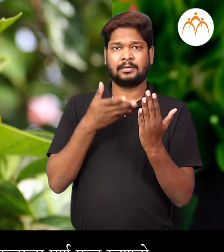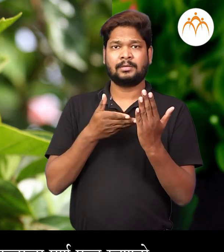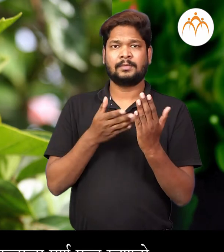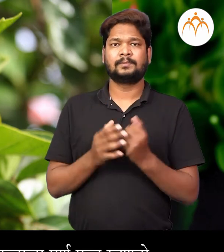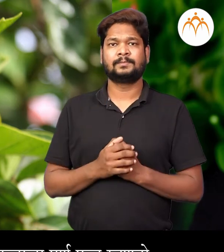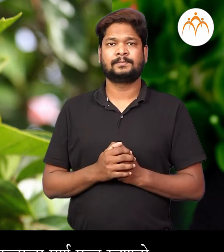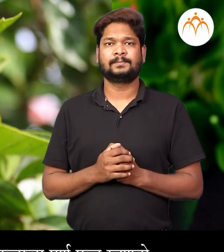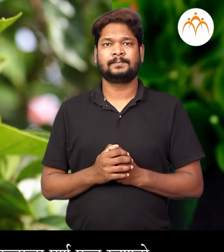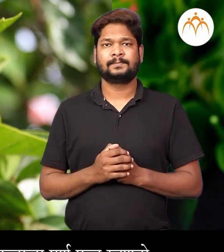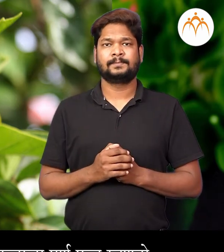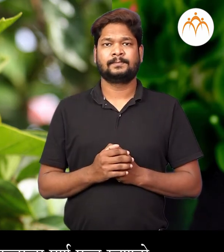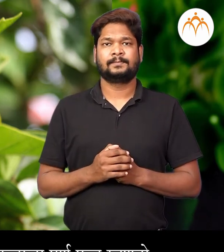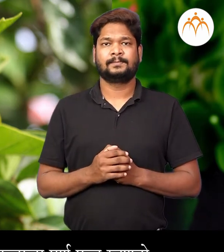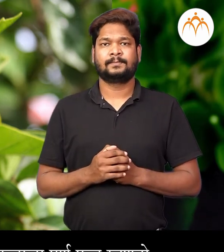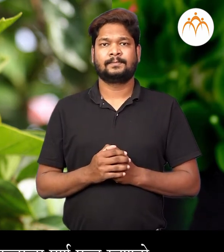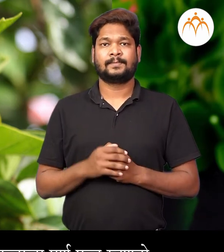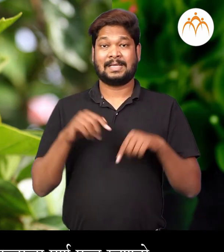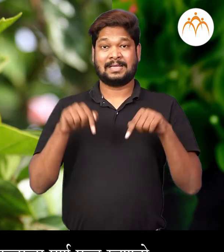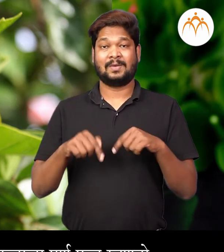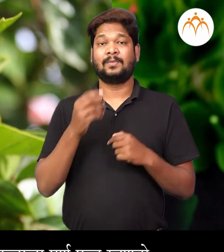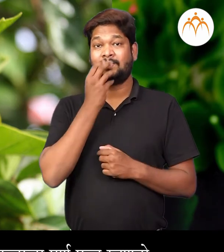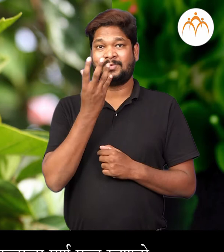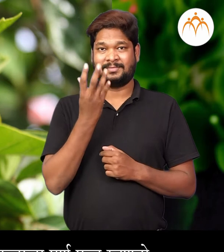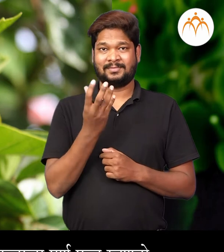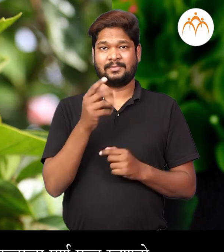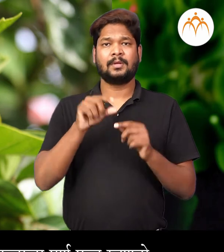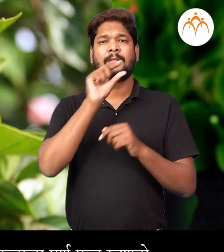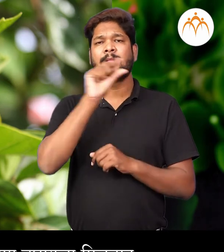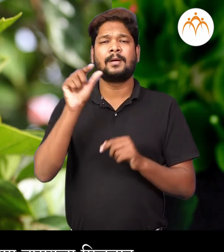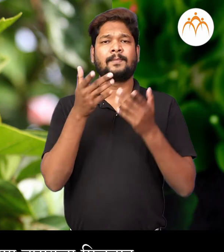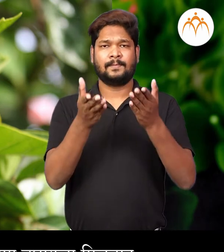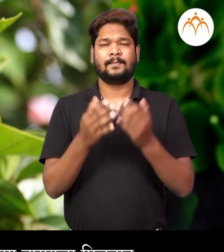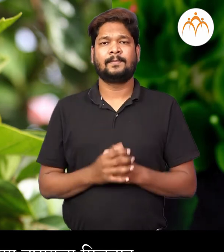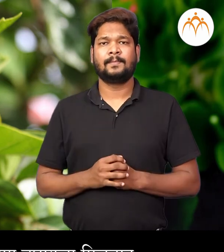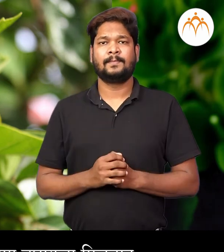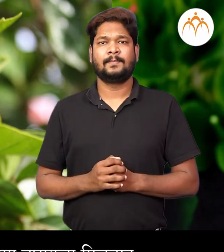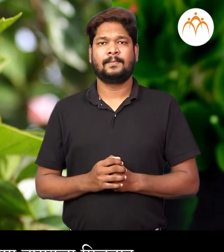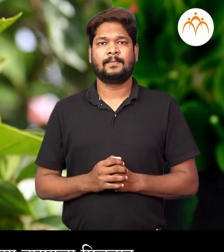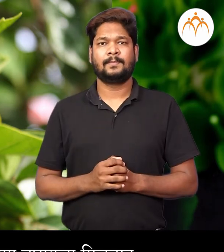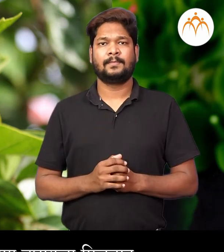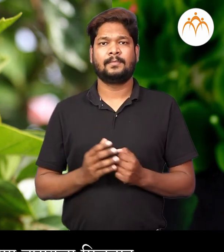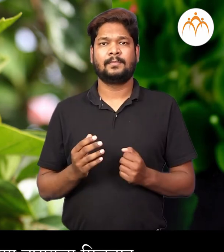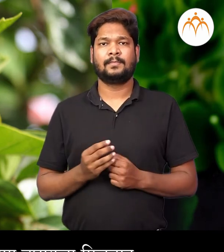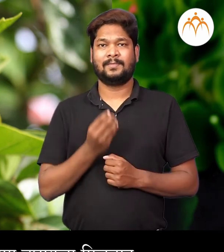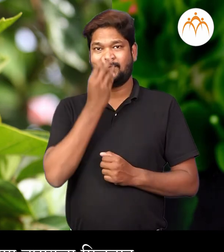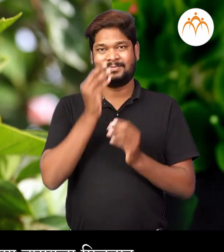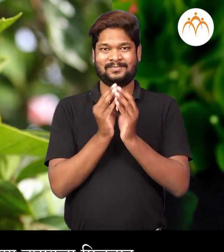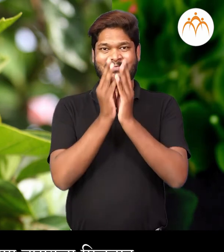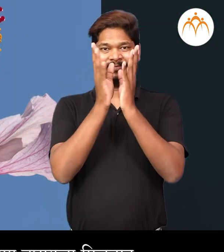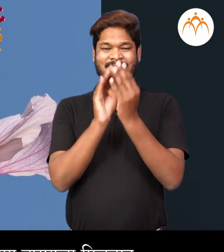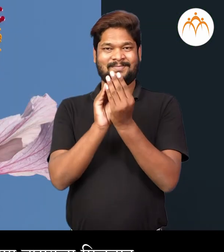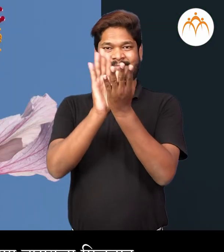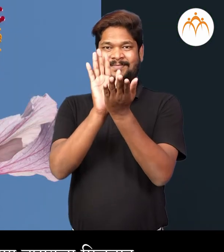मुलान्नो आपन जास्वंदी चा फुलाला पूर्ण फूल मन्टो करण तेचा अगान चार भाग बगाहला मेलतात